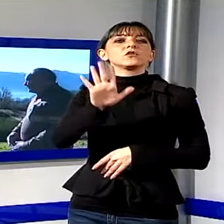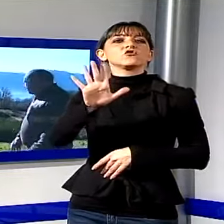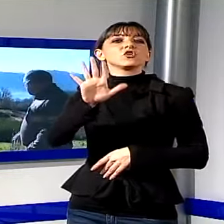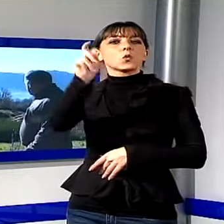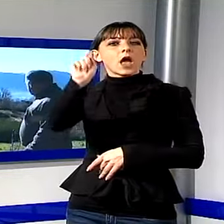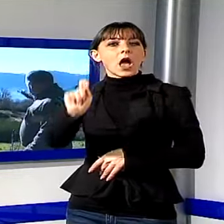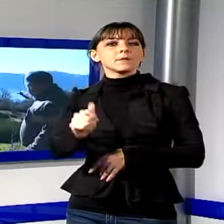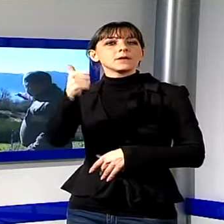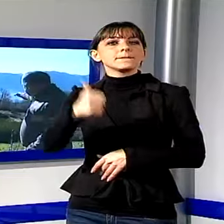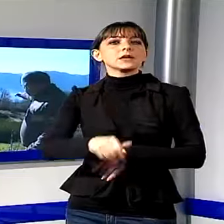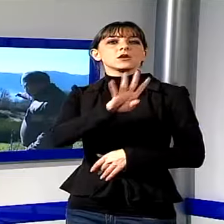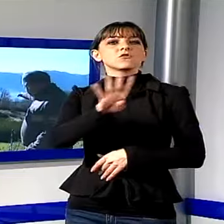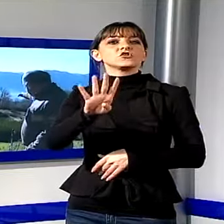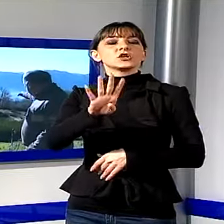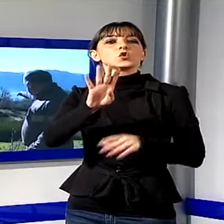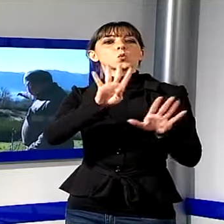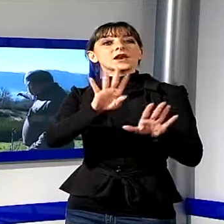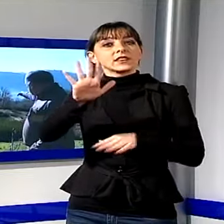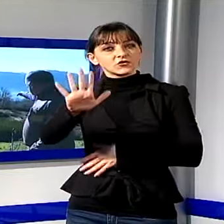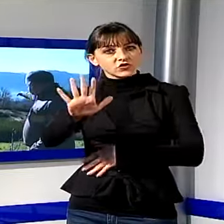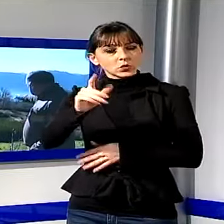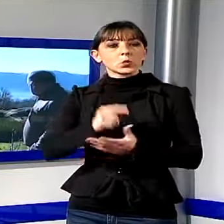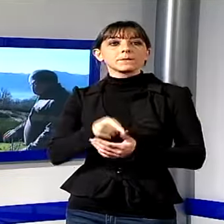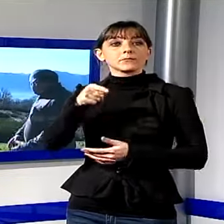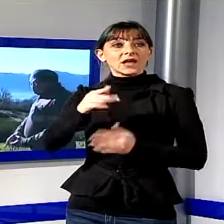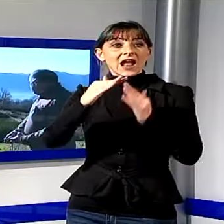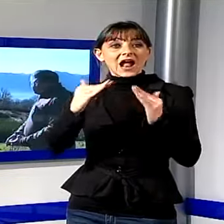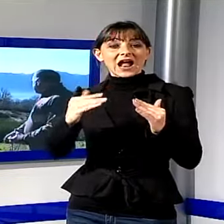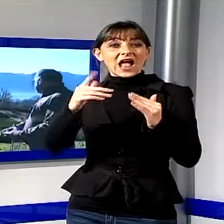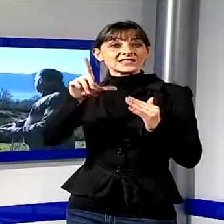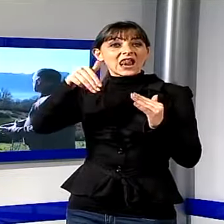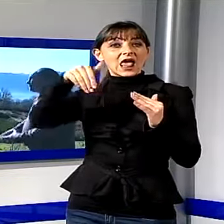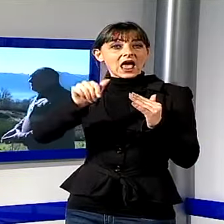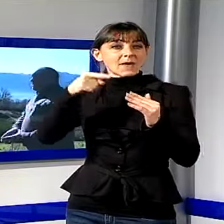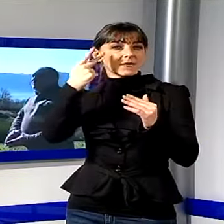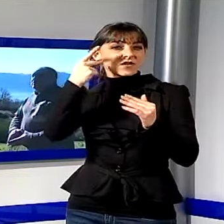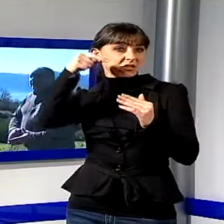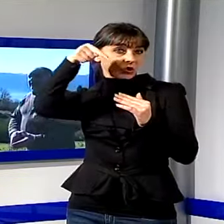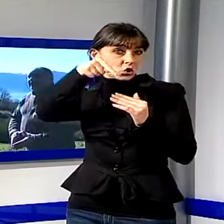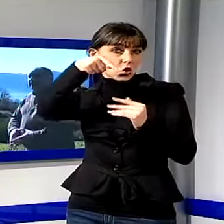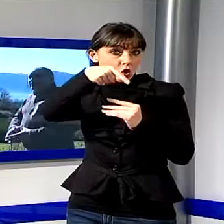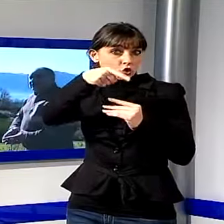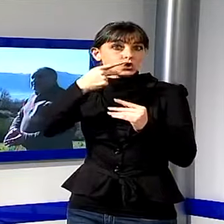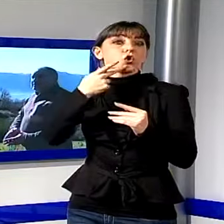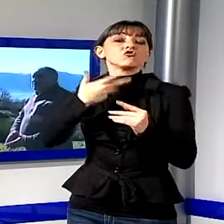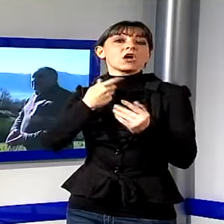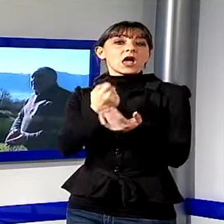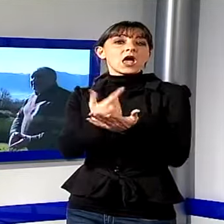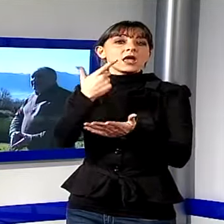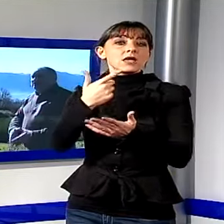particolare la casa di Lama che noi vediamo qui sotto è la casa dove venne effettuata la più importante azione della battaglia con i